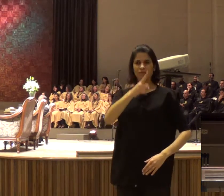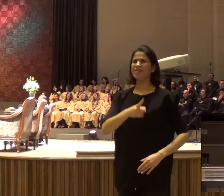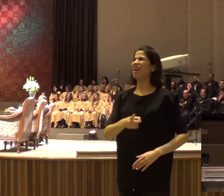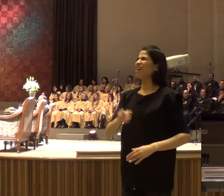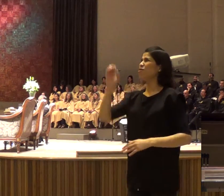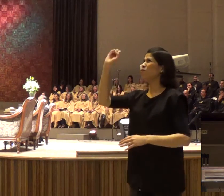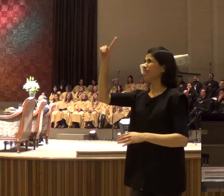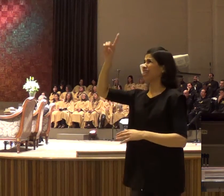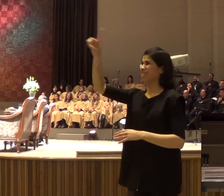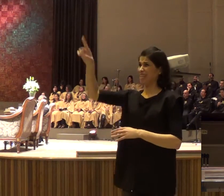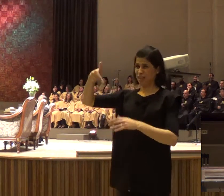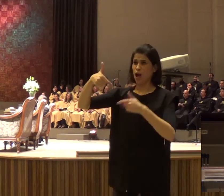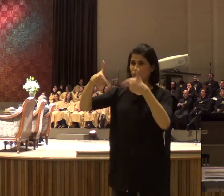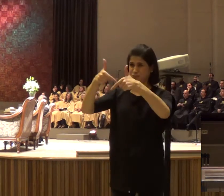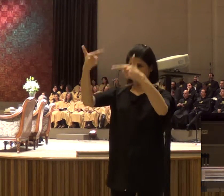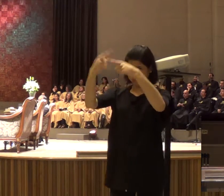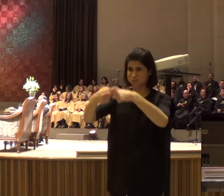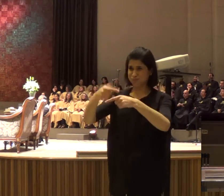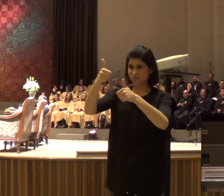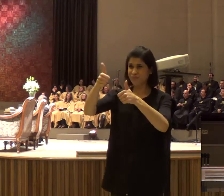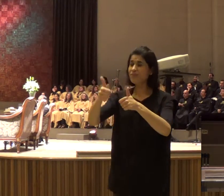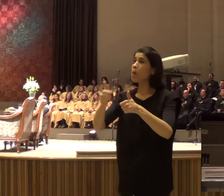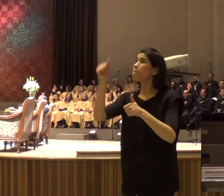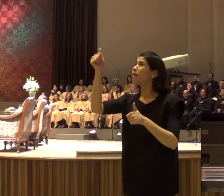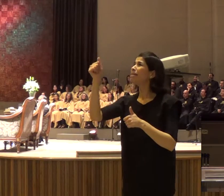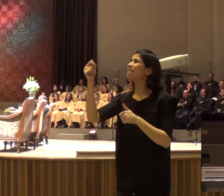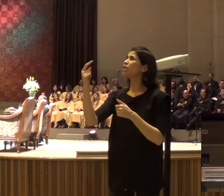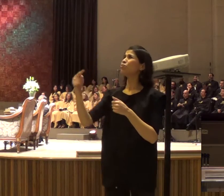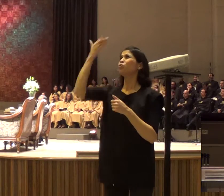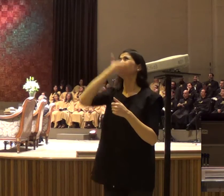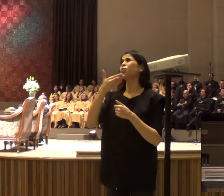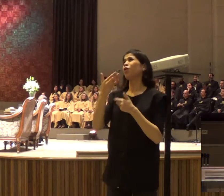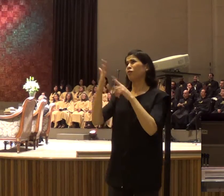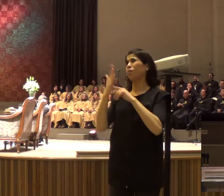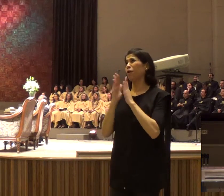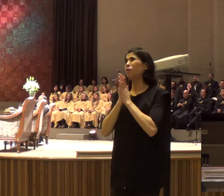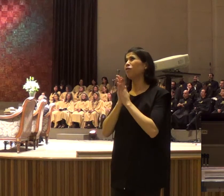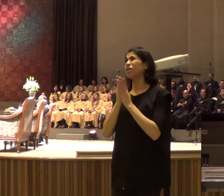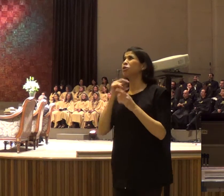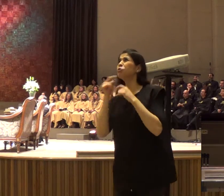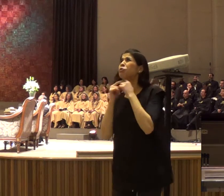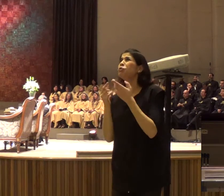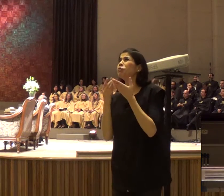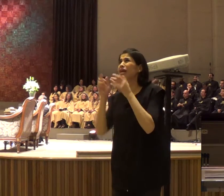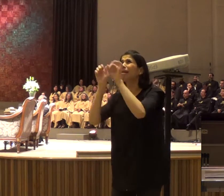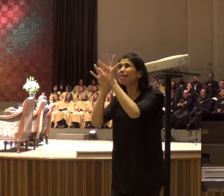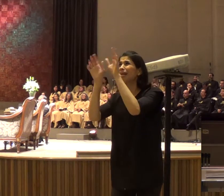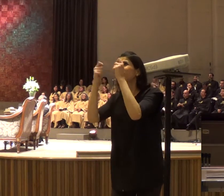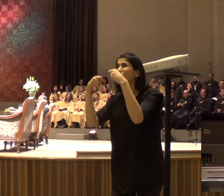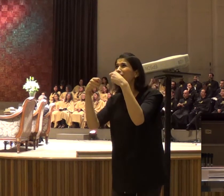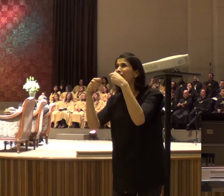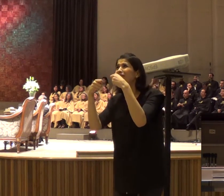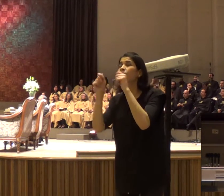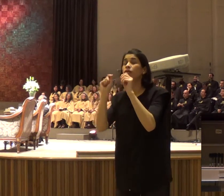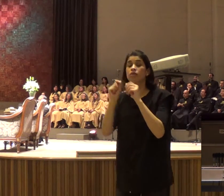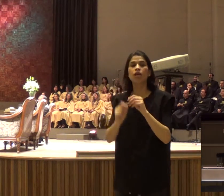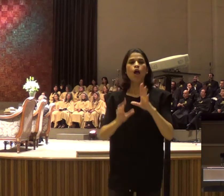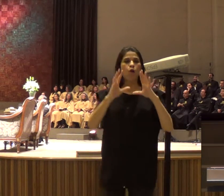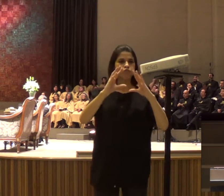chão molhado, eu sei que é o Senhor, se ficar molhado, e o chão seco, é sinal do Senhor, na vida da gente, há momentos